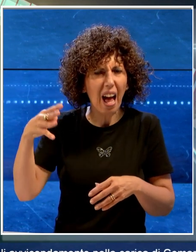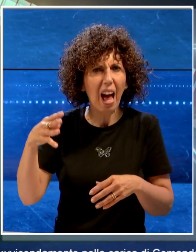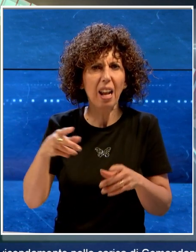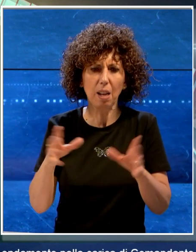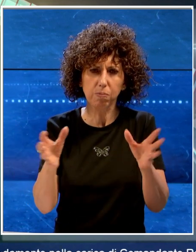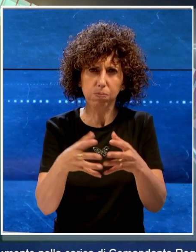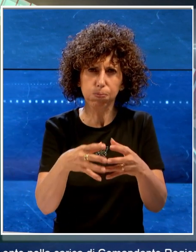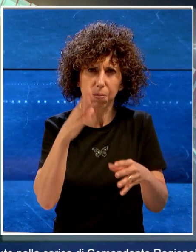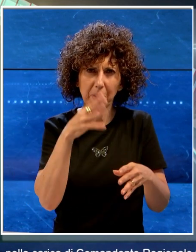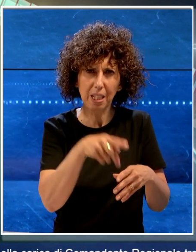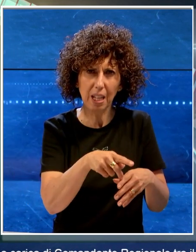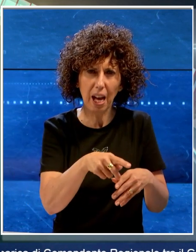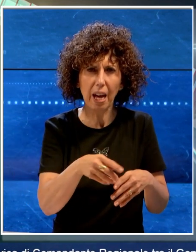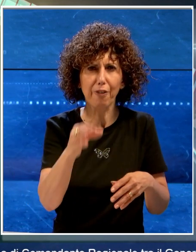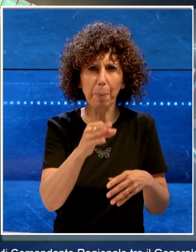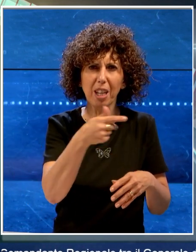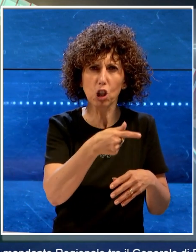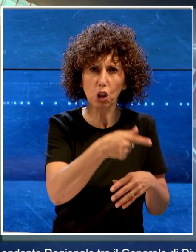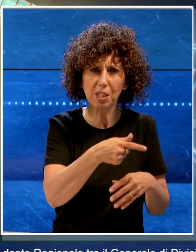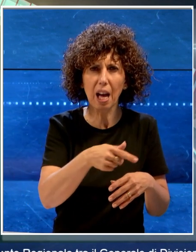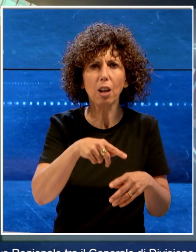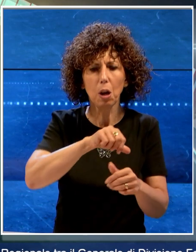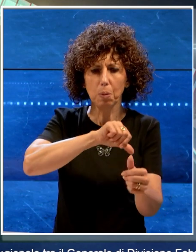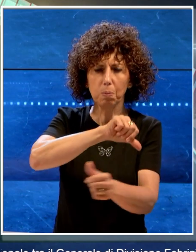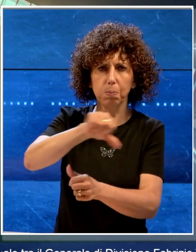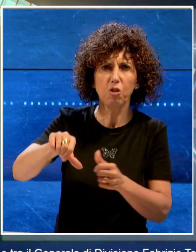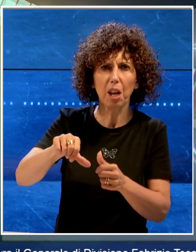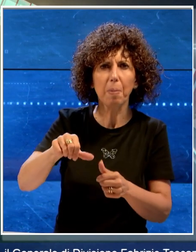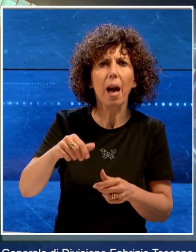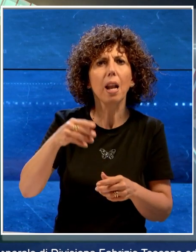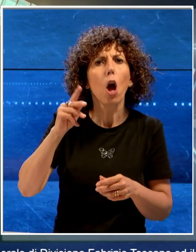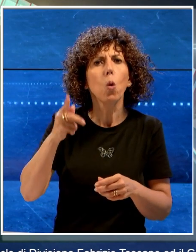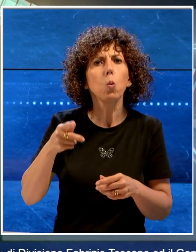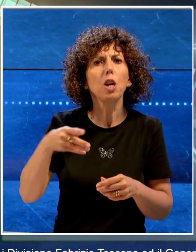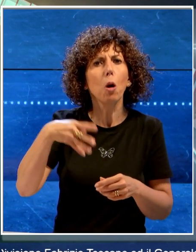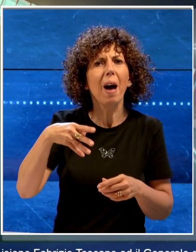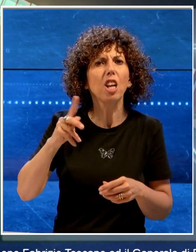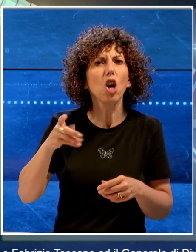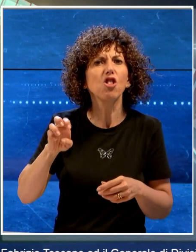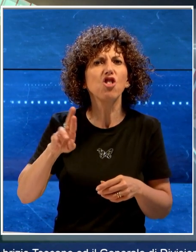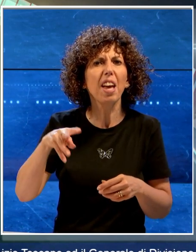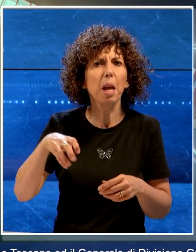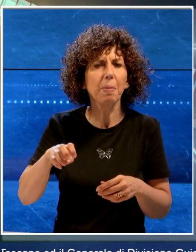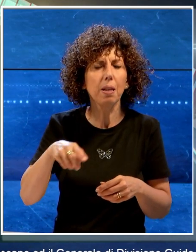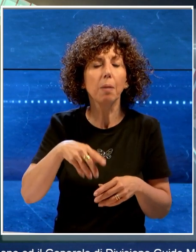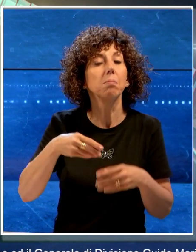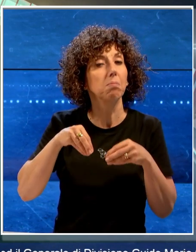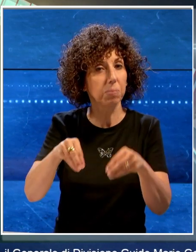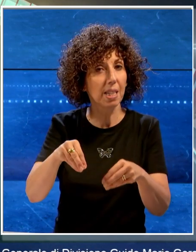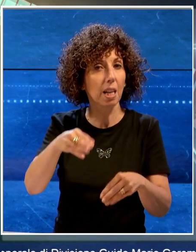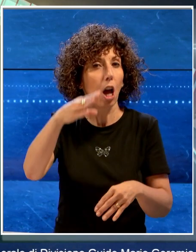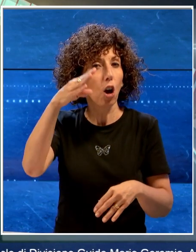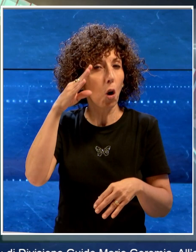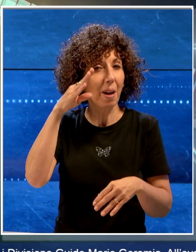Toscano e il generale di divisione Guido Mario Geremia. All'evento, presieduto dal comandante